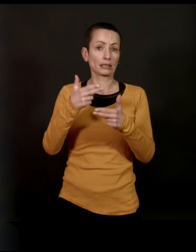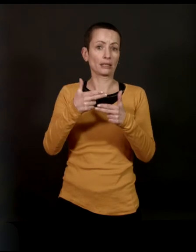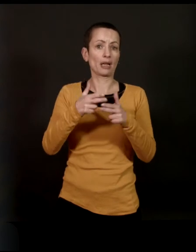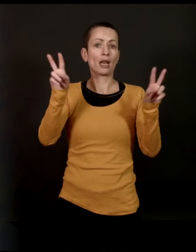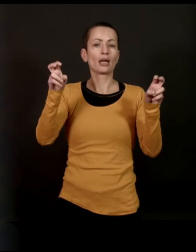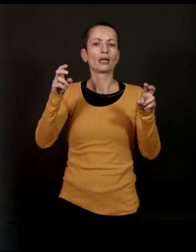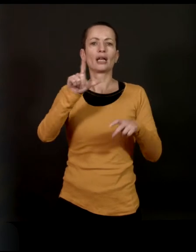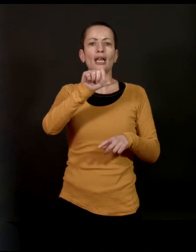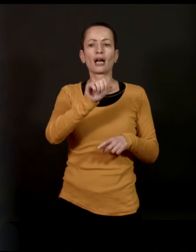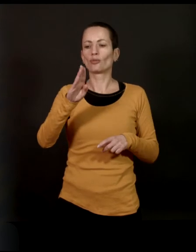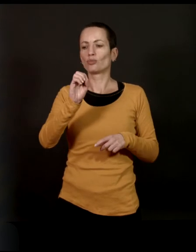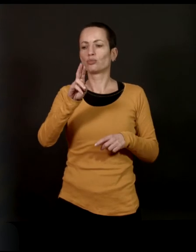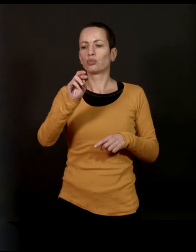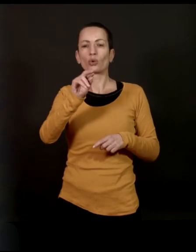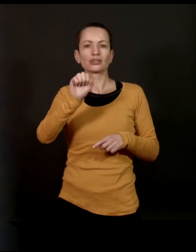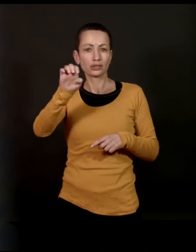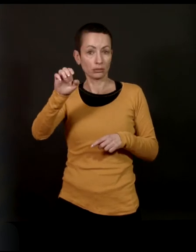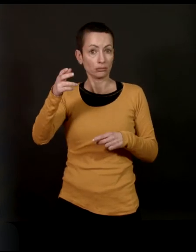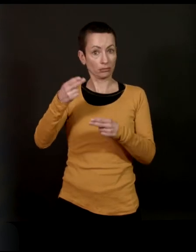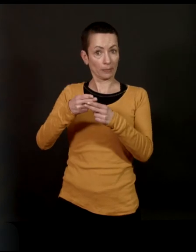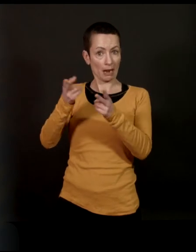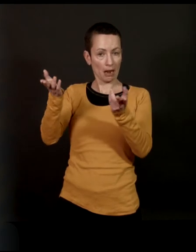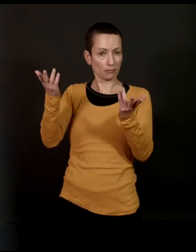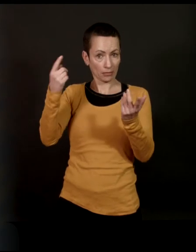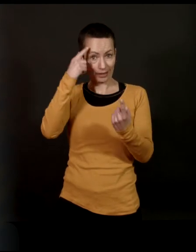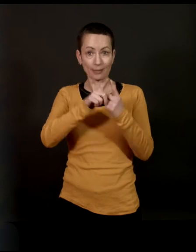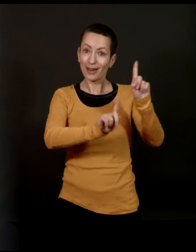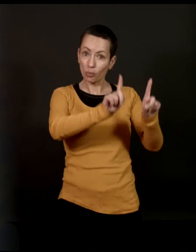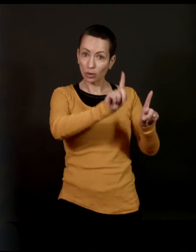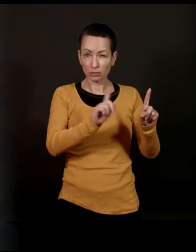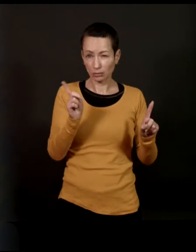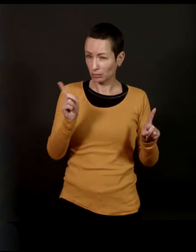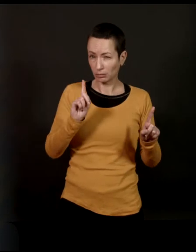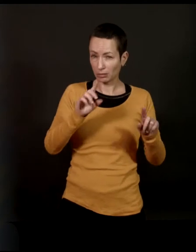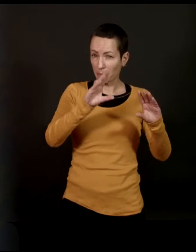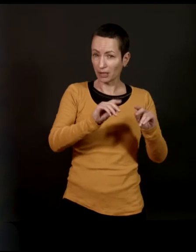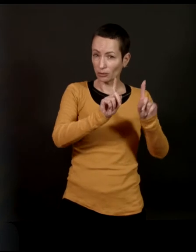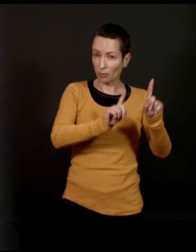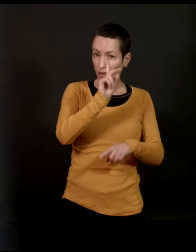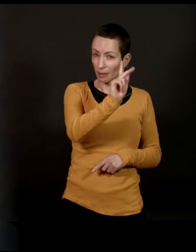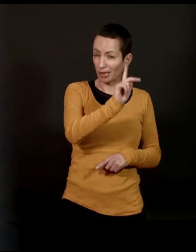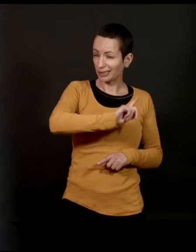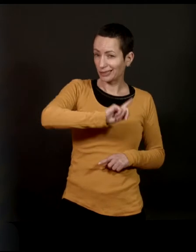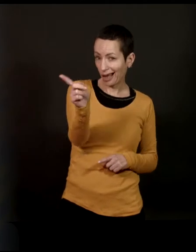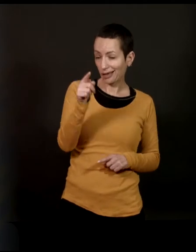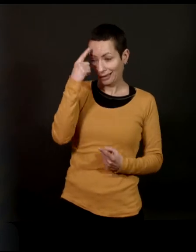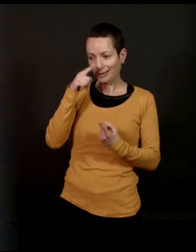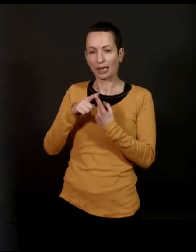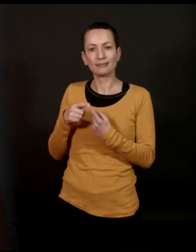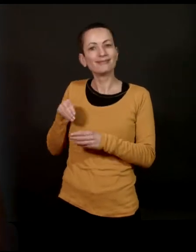qui s'appelle La Bourse. Et ce bouquin qui s'appelle La Bourse ne traite pas de la bourse, place de la bourse à Paris, la bourse des valeurs, c